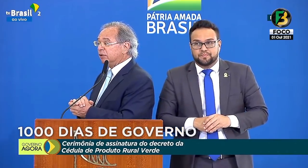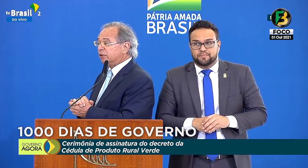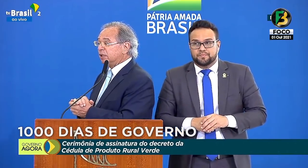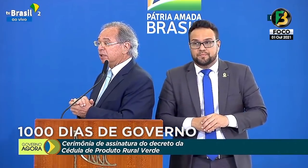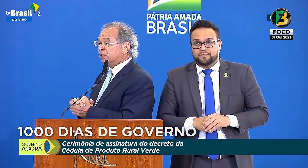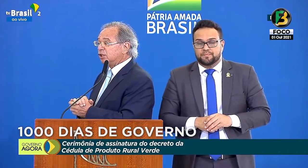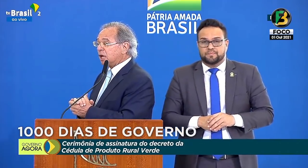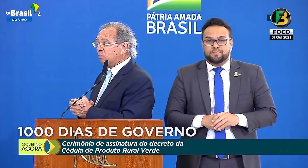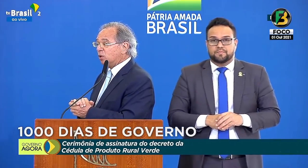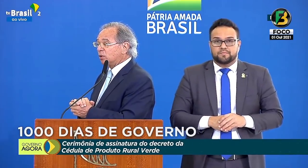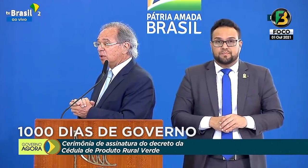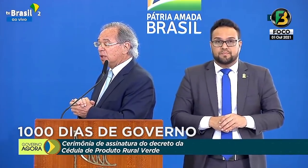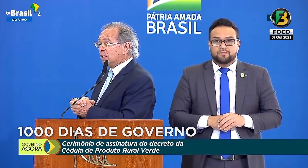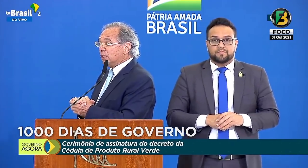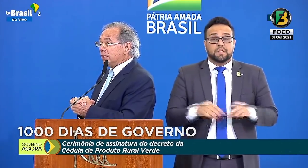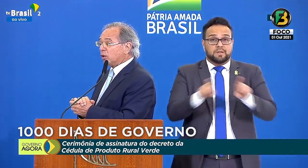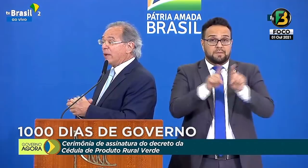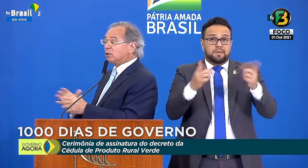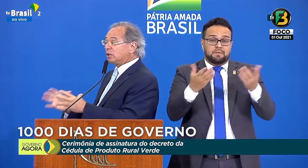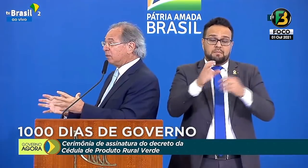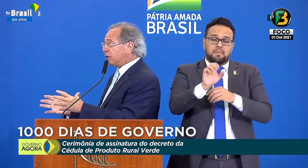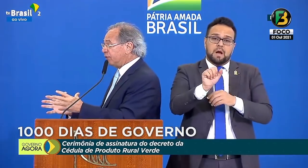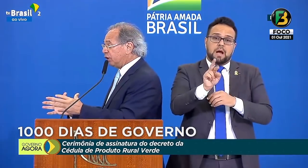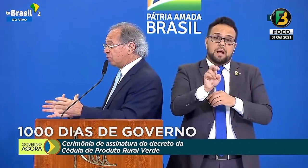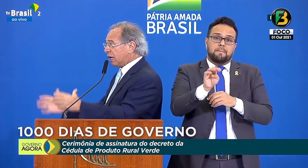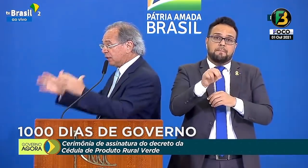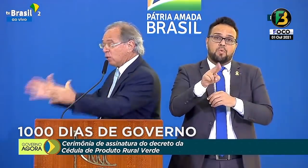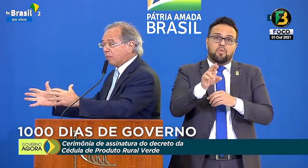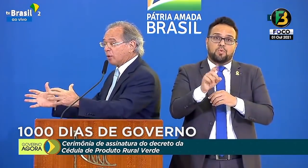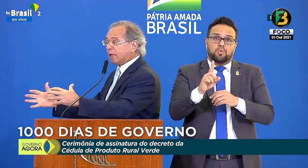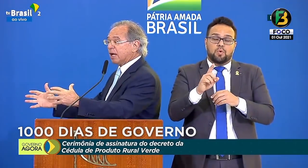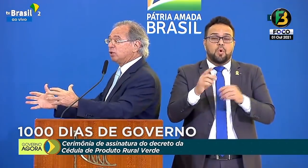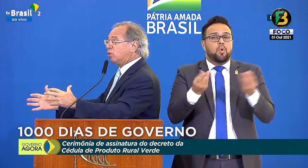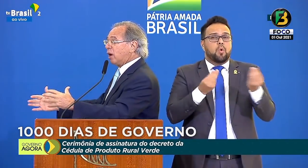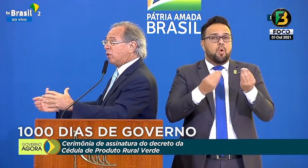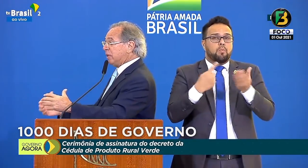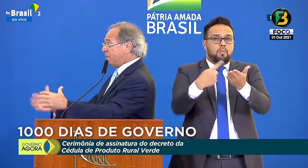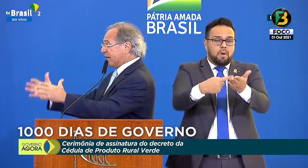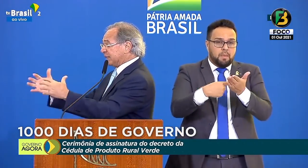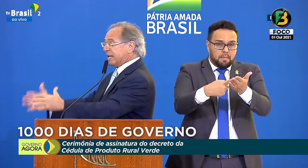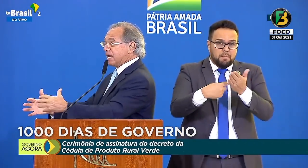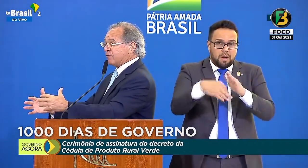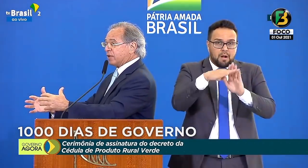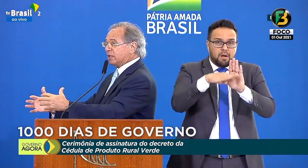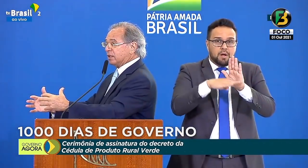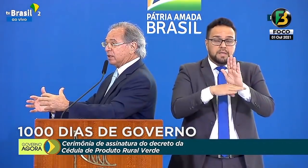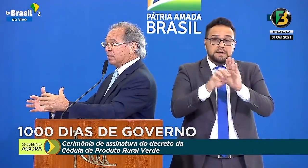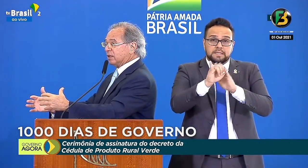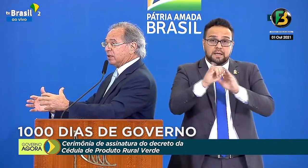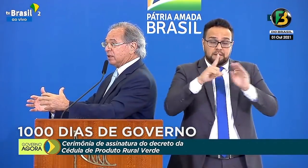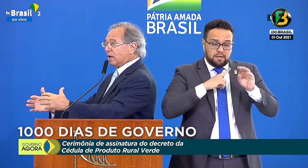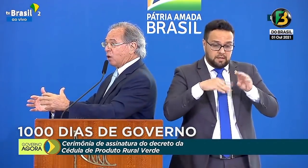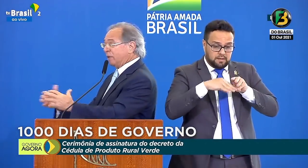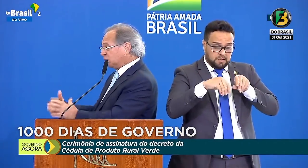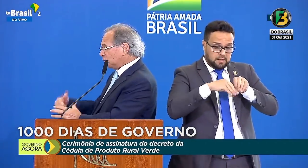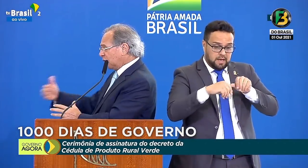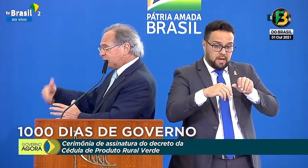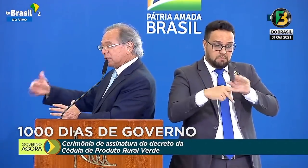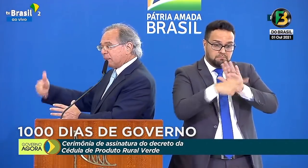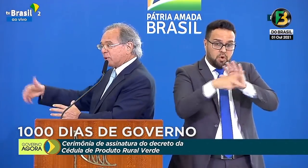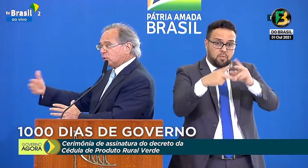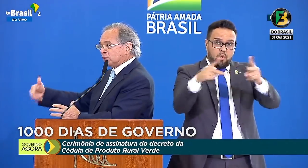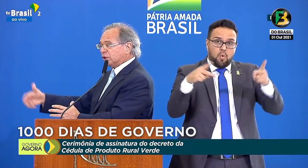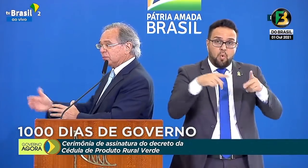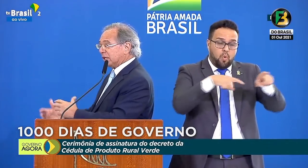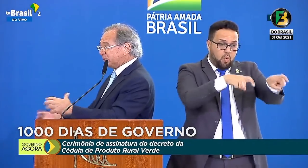livre de carbono. E como é que nós estamos definindo? Quem tem uma propriedade rural e preserva, ao mesmo